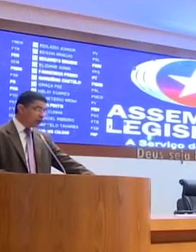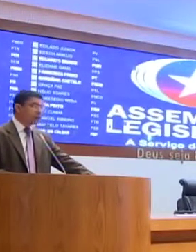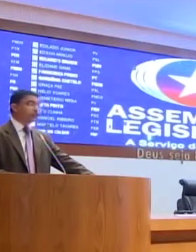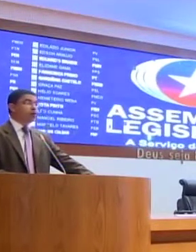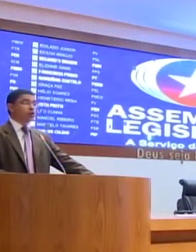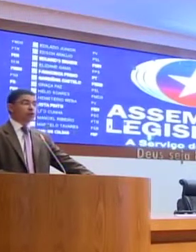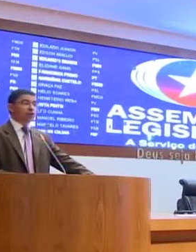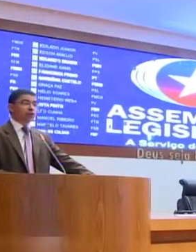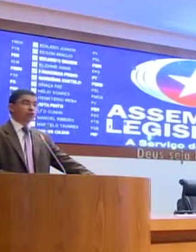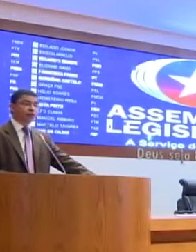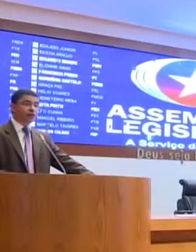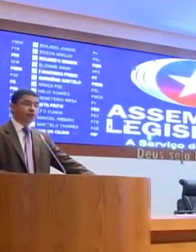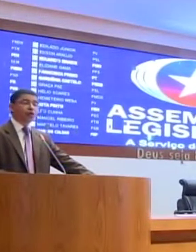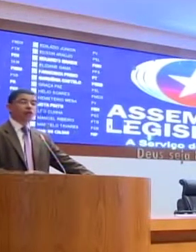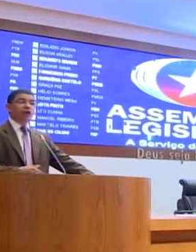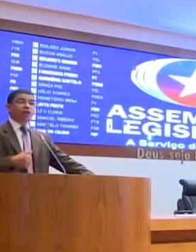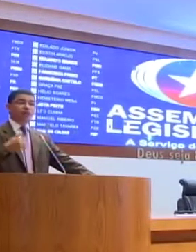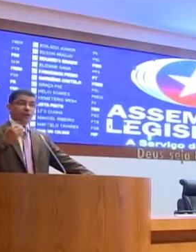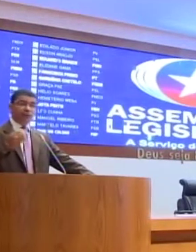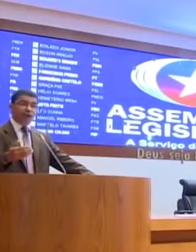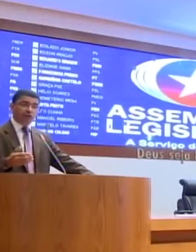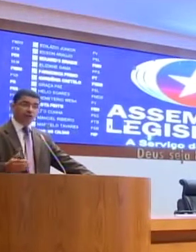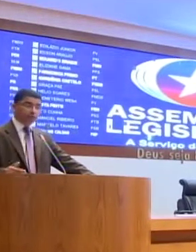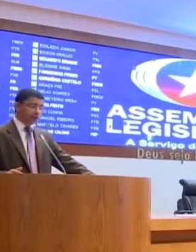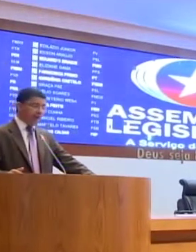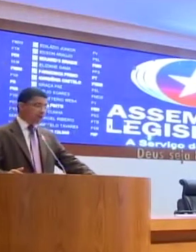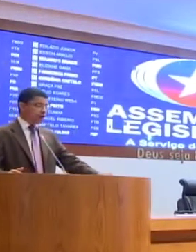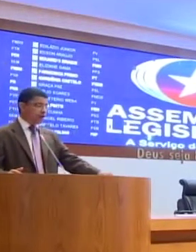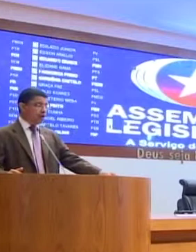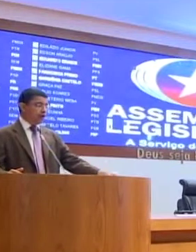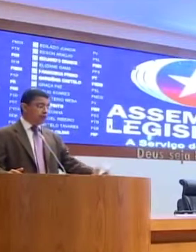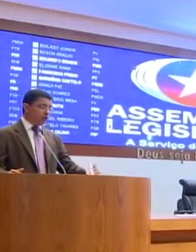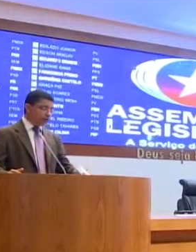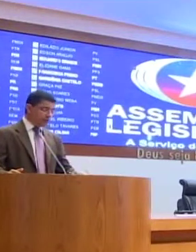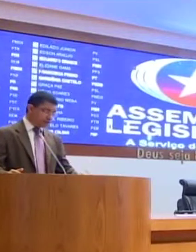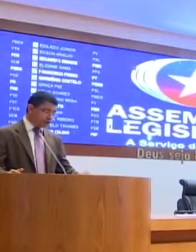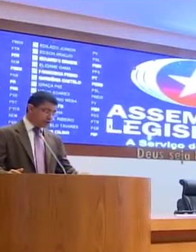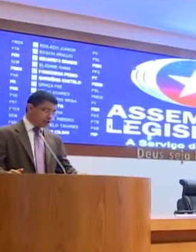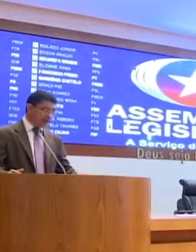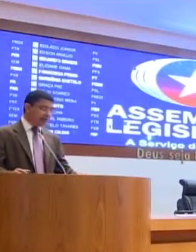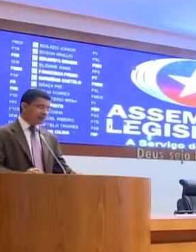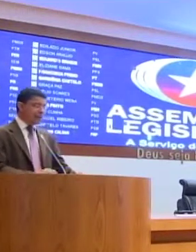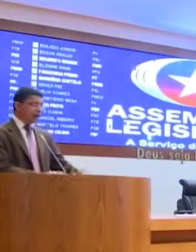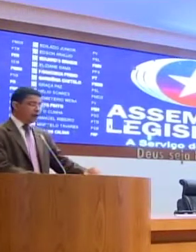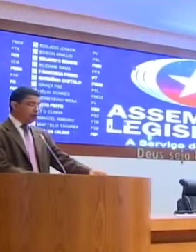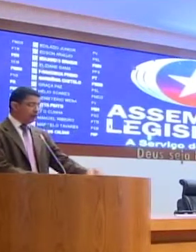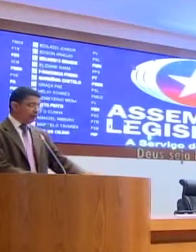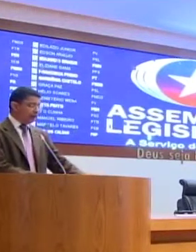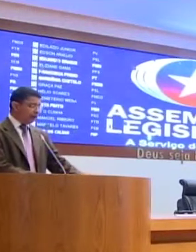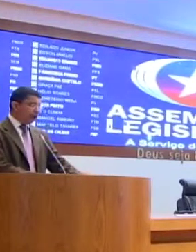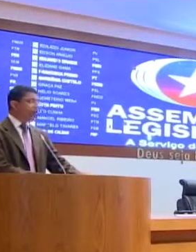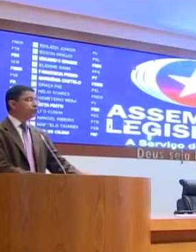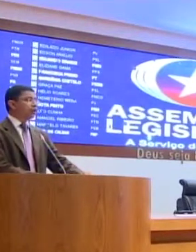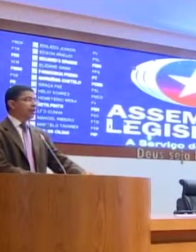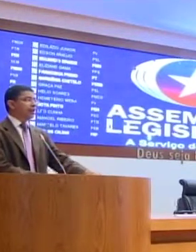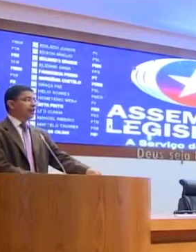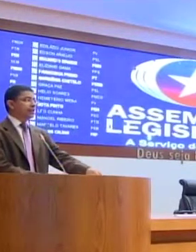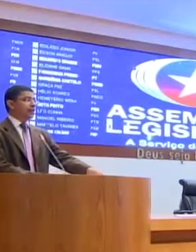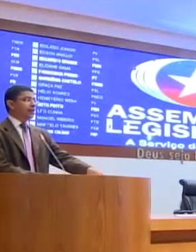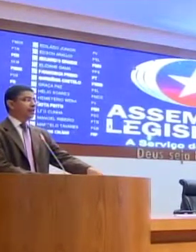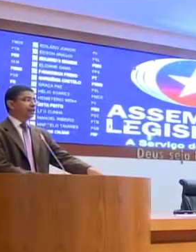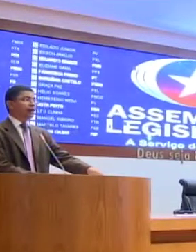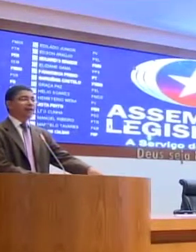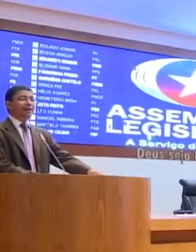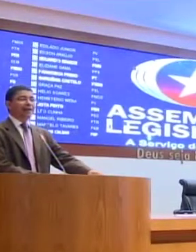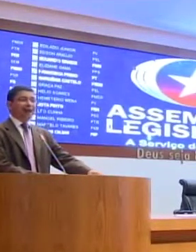alcançou o seu objetivo, nós vamos dar continuidade, ficou decidido realizar uma nova audiência